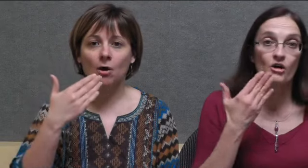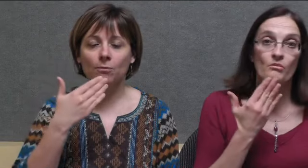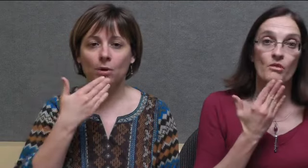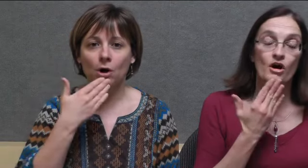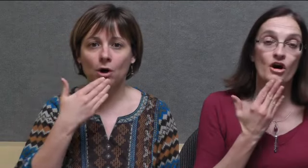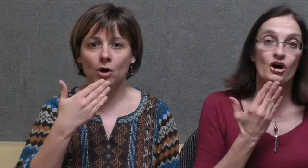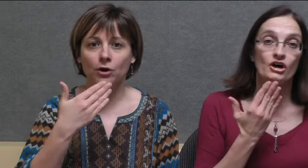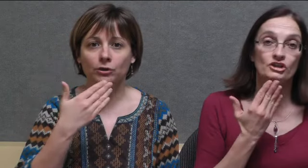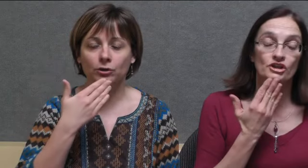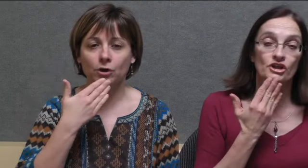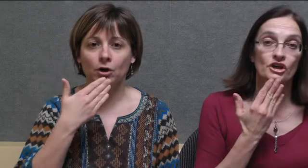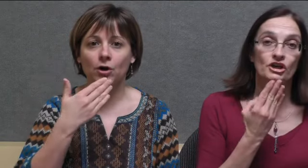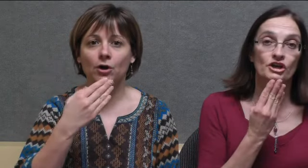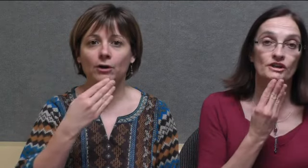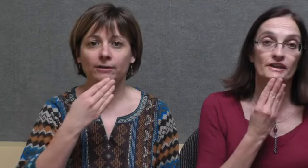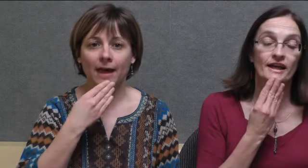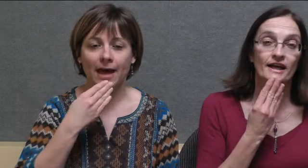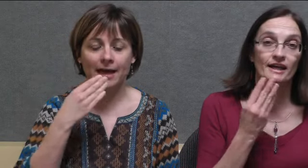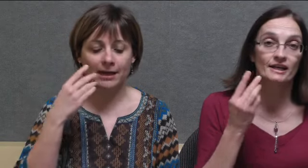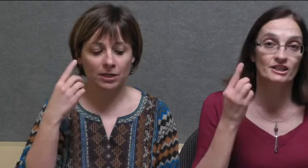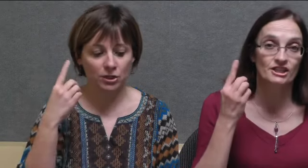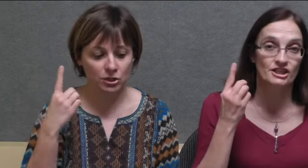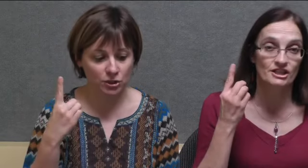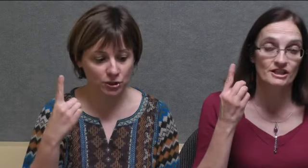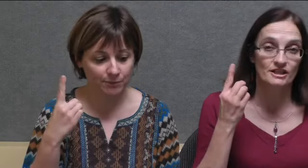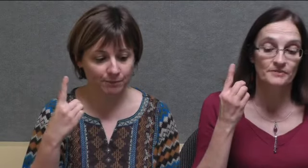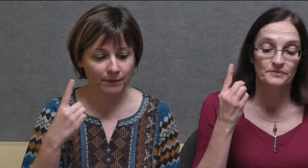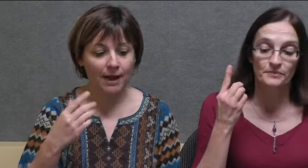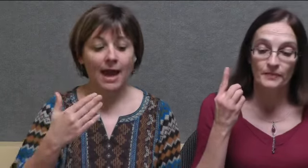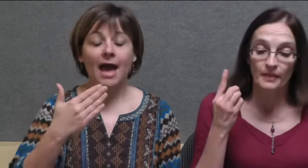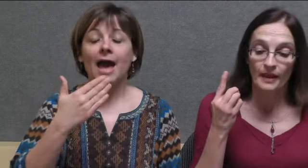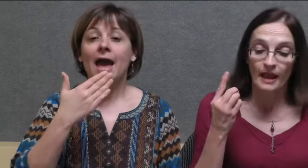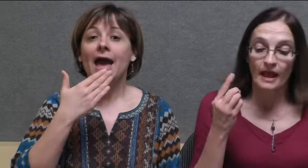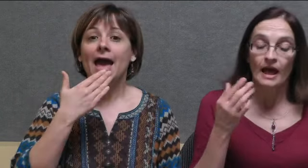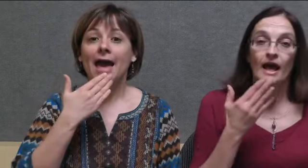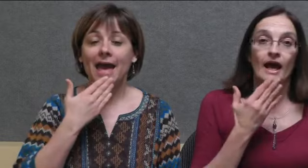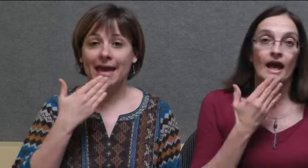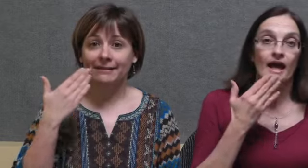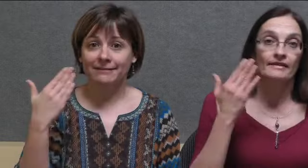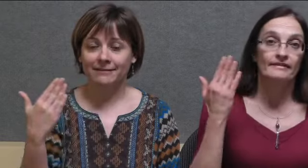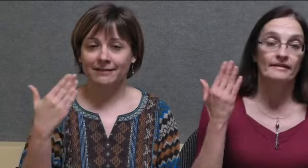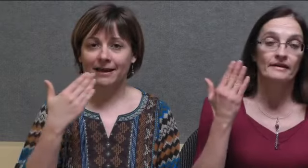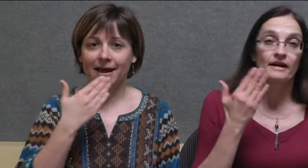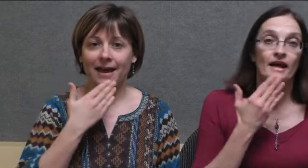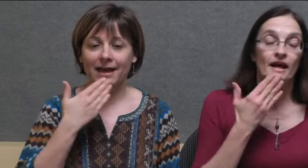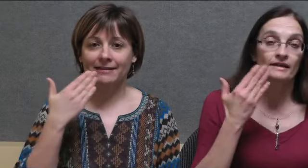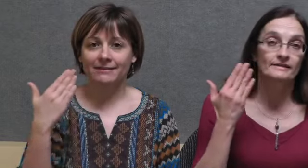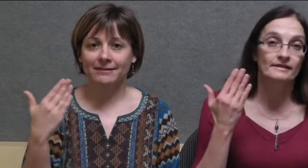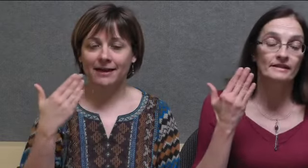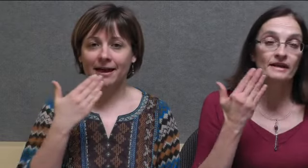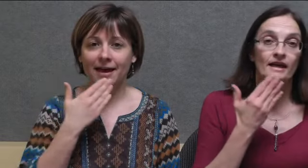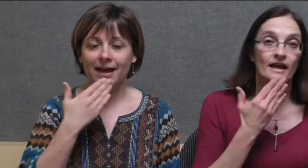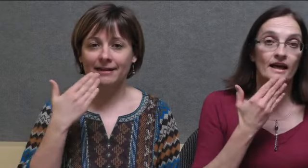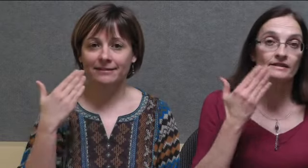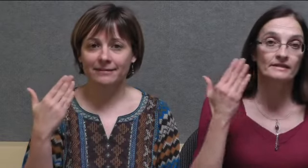motoneige. Eij, eij, eij